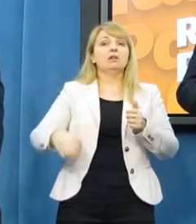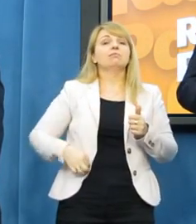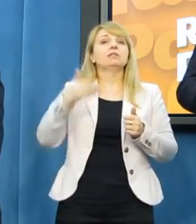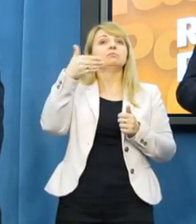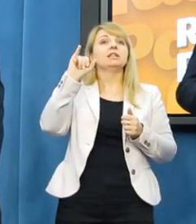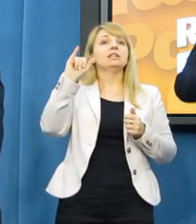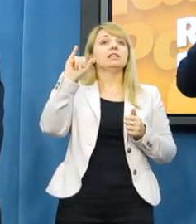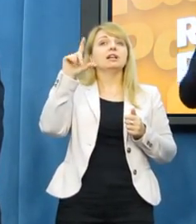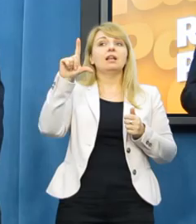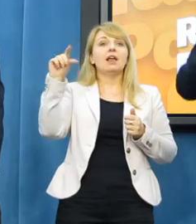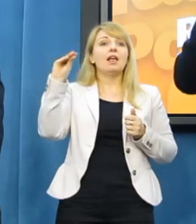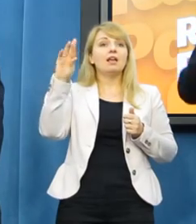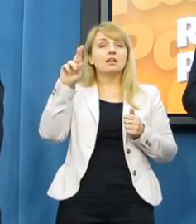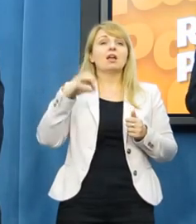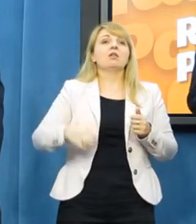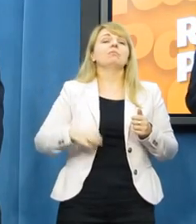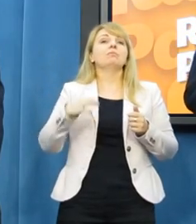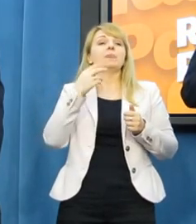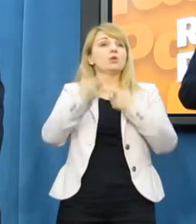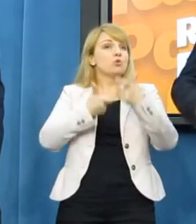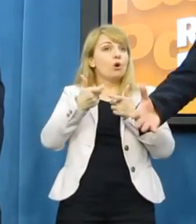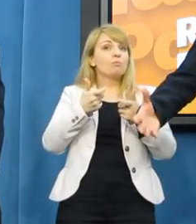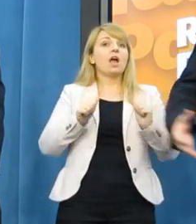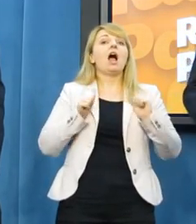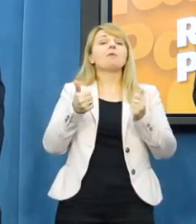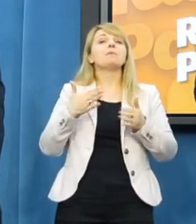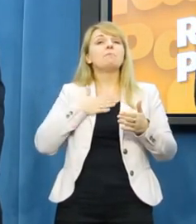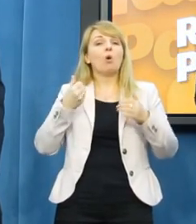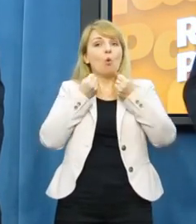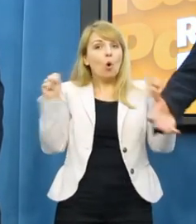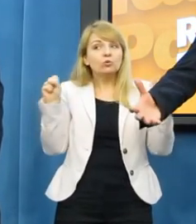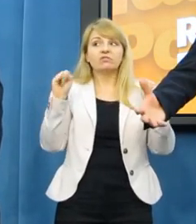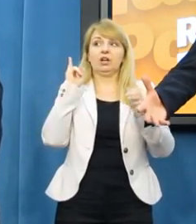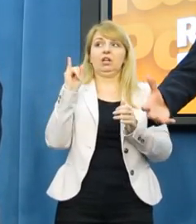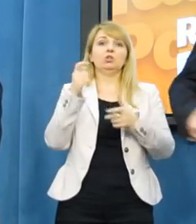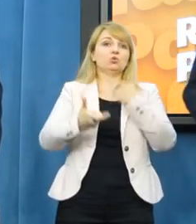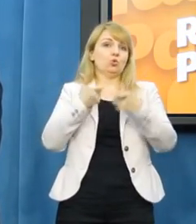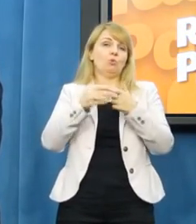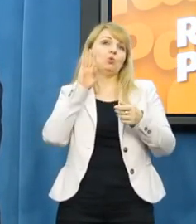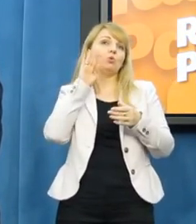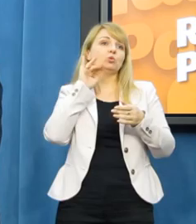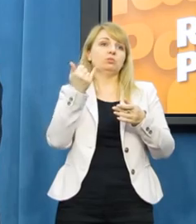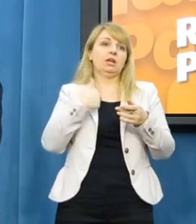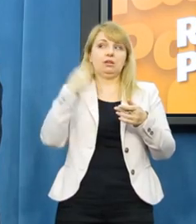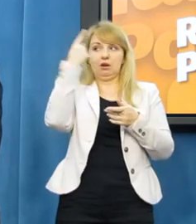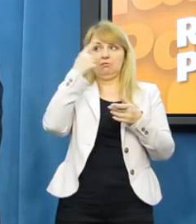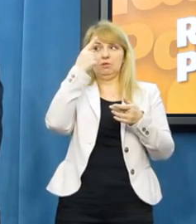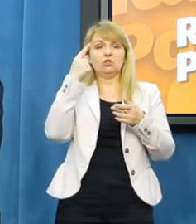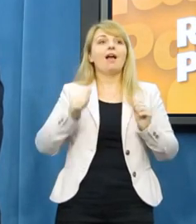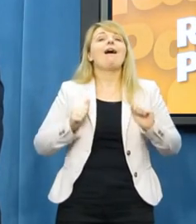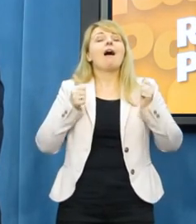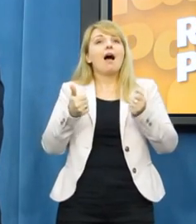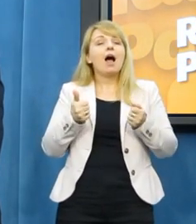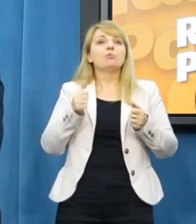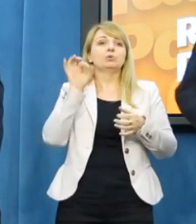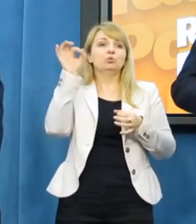odwagę. Czas się odwaryć, czas stanąć po prostu naprzeciwko tej areny politycznych zmagań